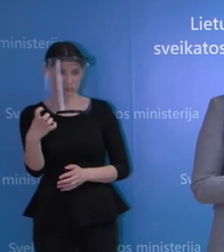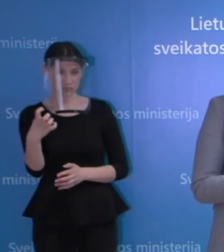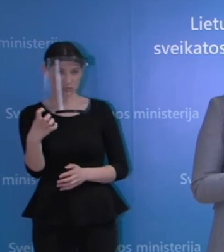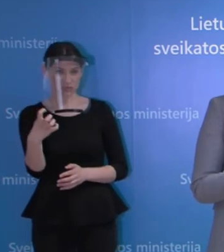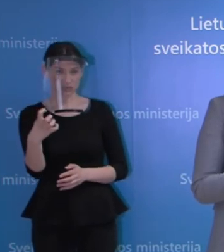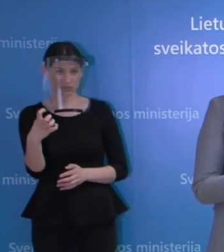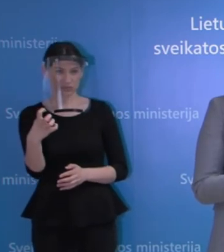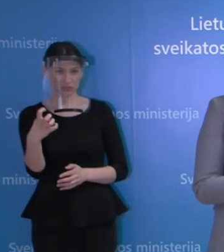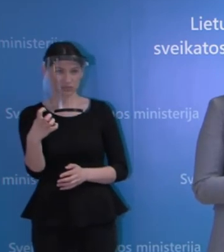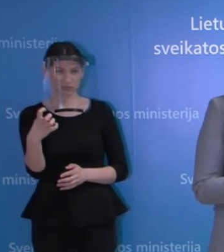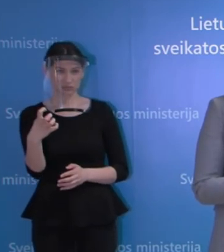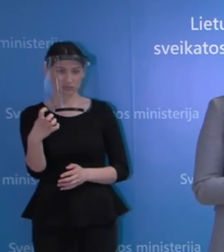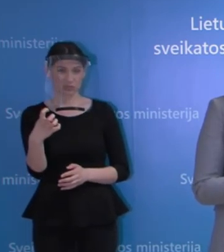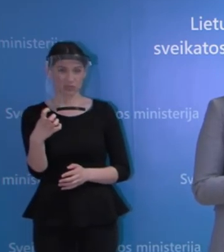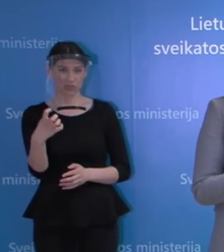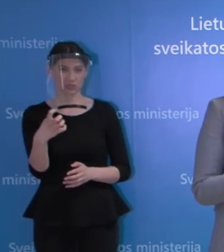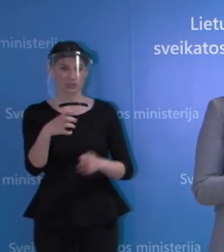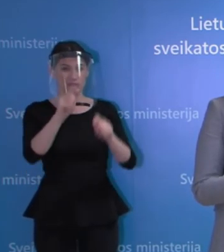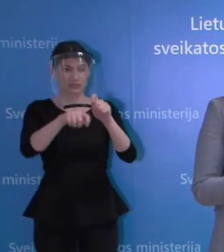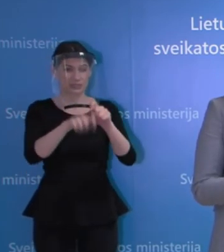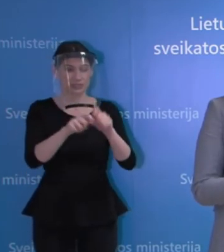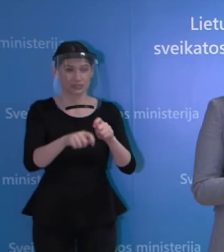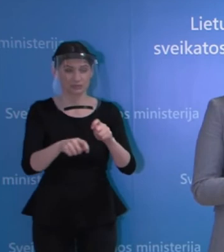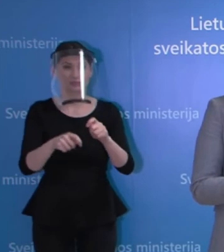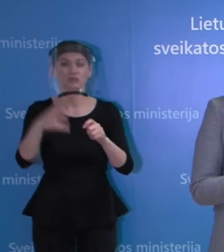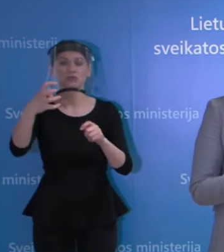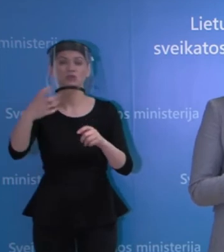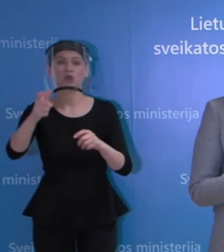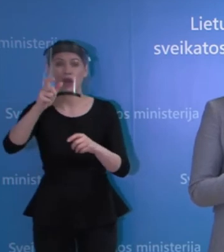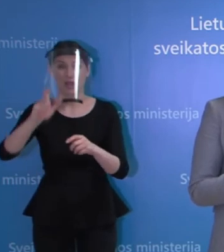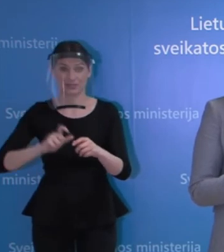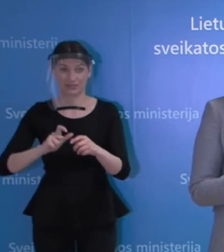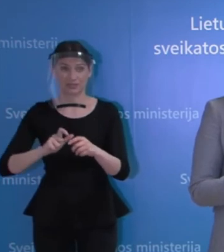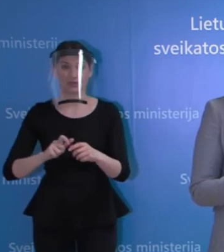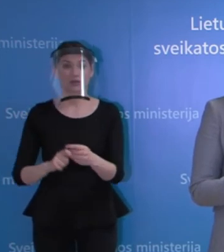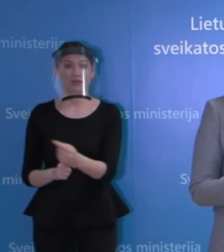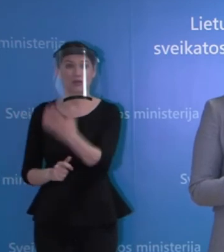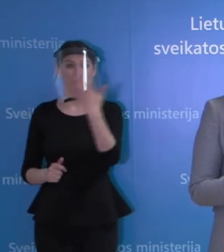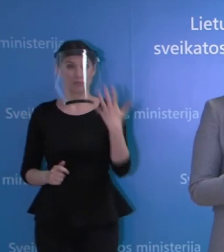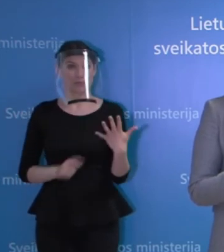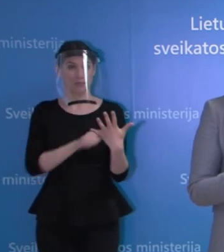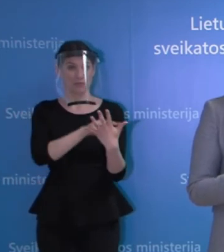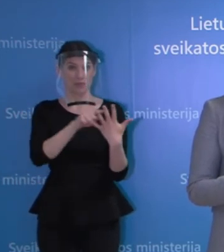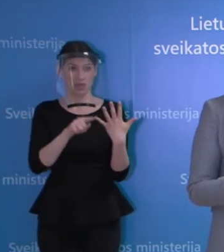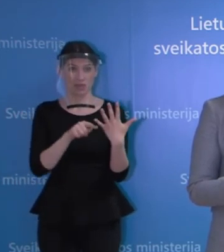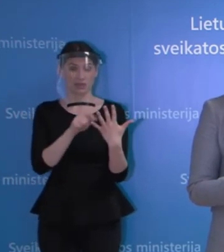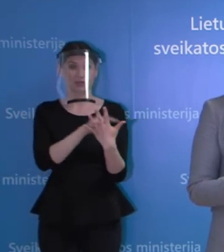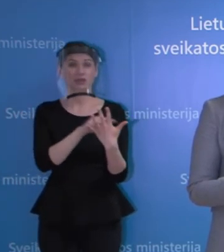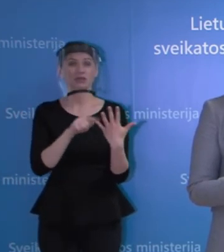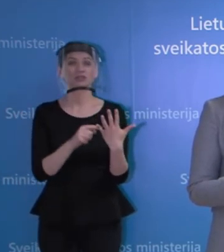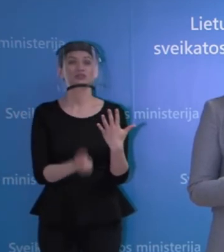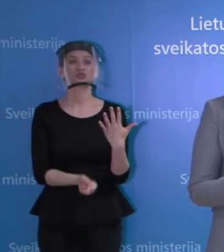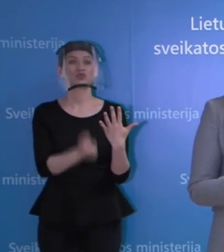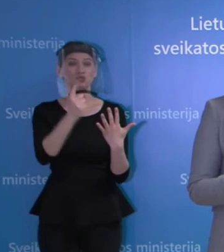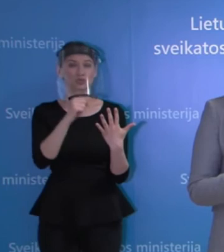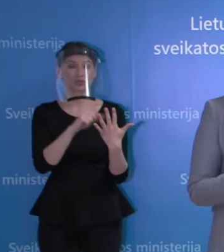turint 400 atsakymų atliktų tyrimų nemenšinėje, nustatyti penki atvejai. Ir visi šie atvejai yra